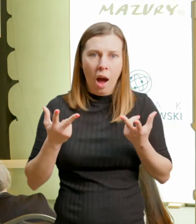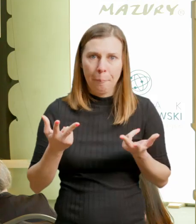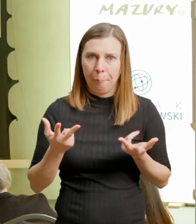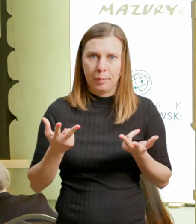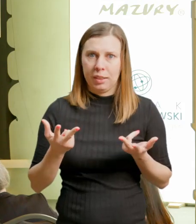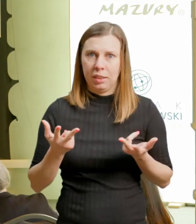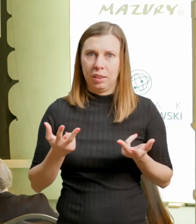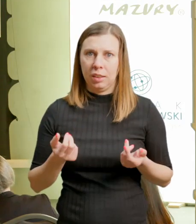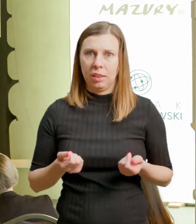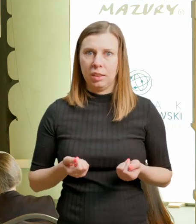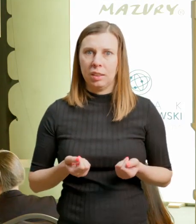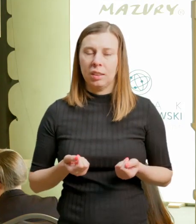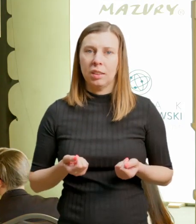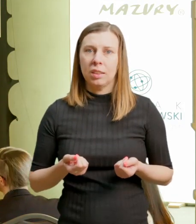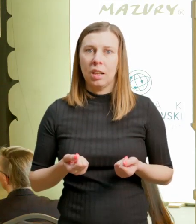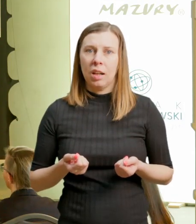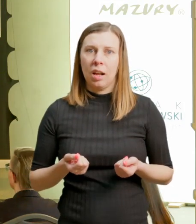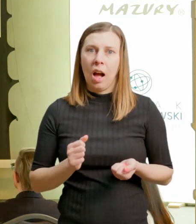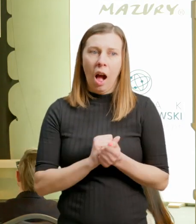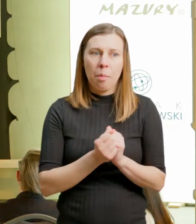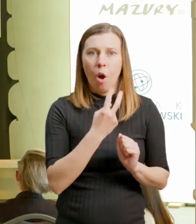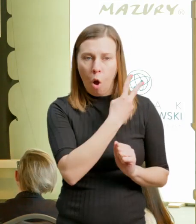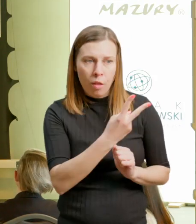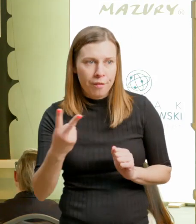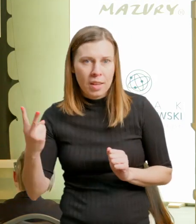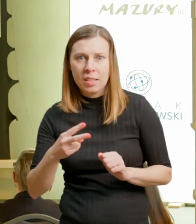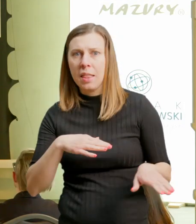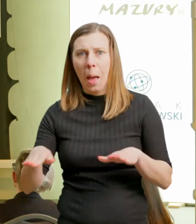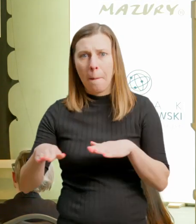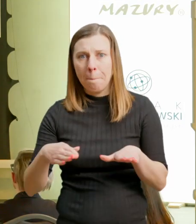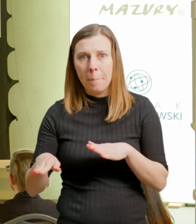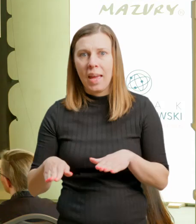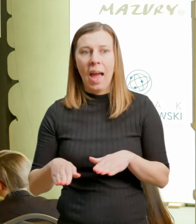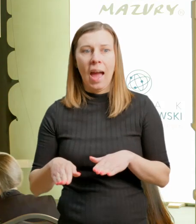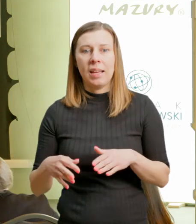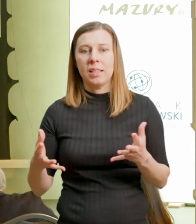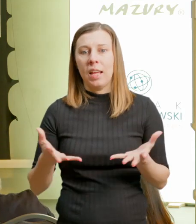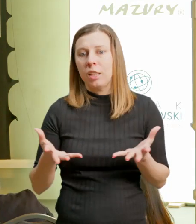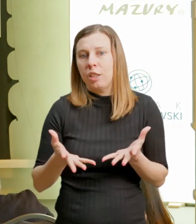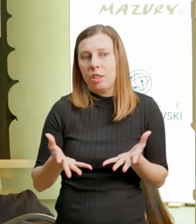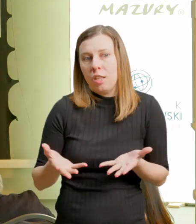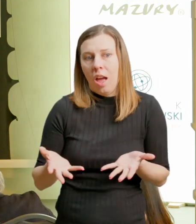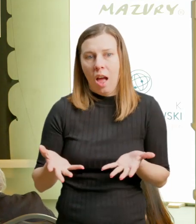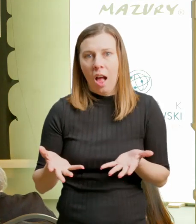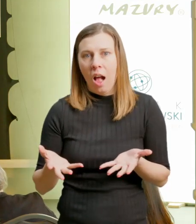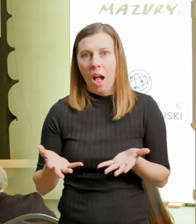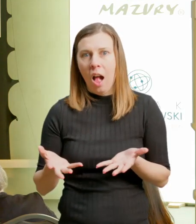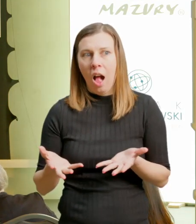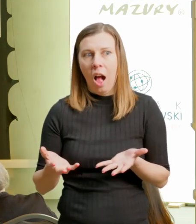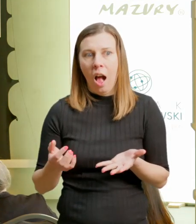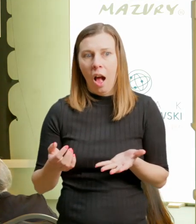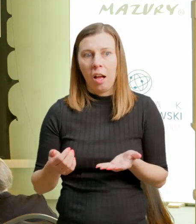duchami czy odwiedzenia miejsc, które się też właśnie takimi charakteryzują. Miejsc